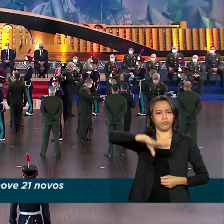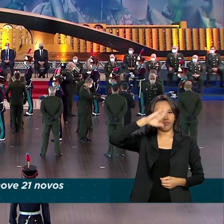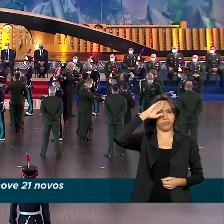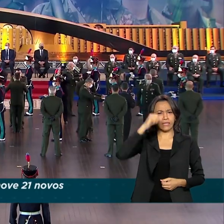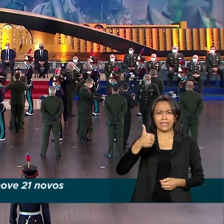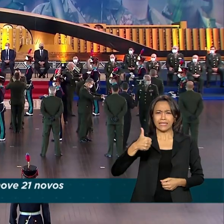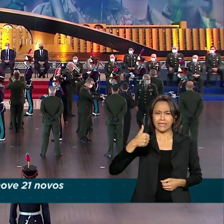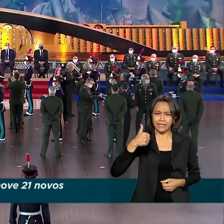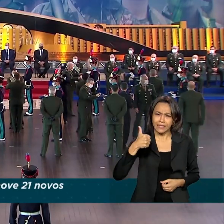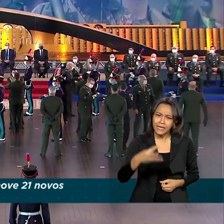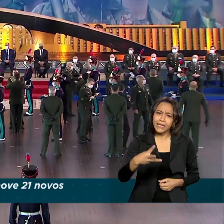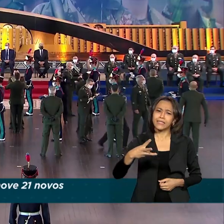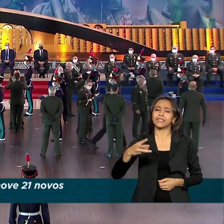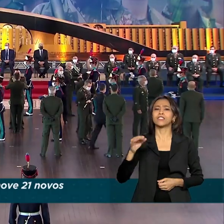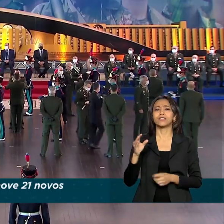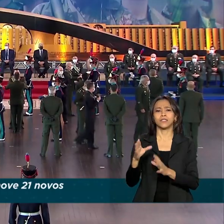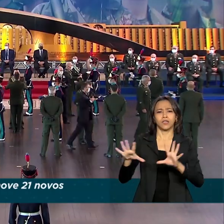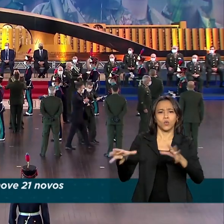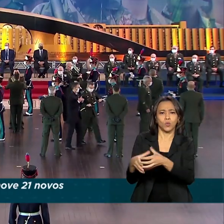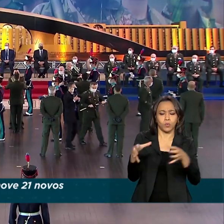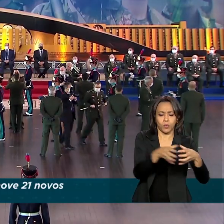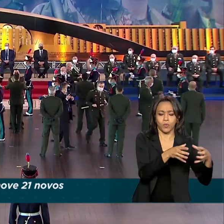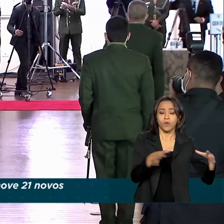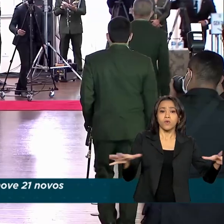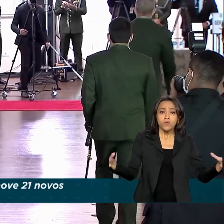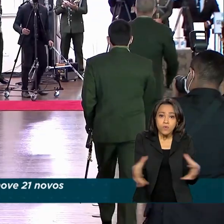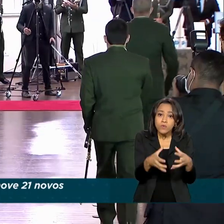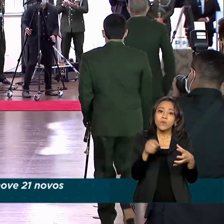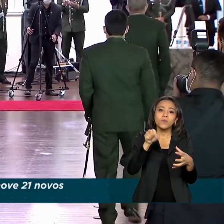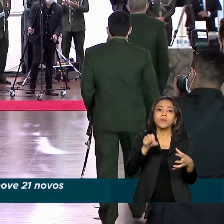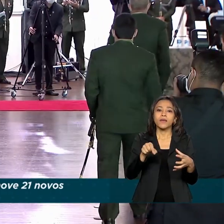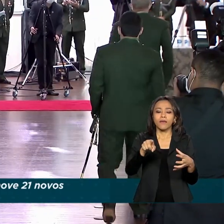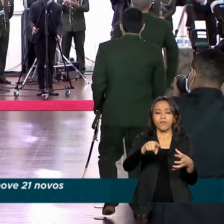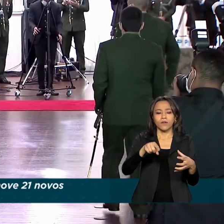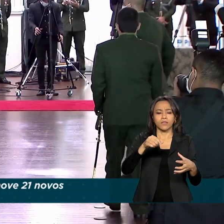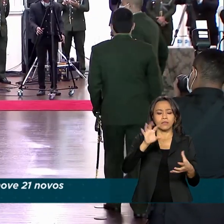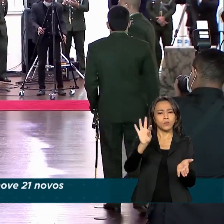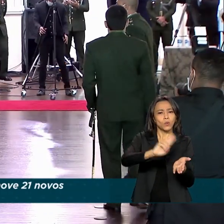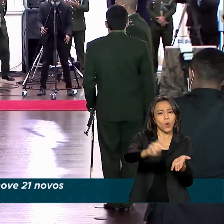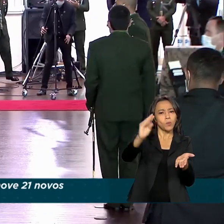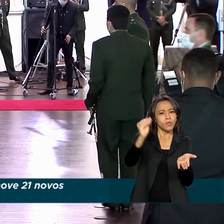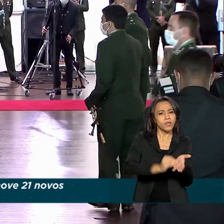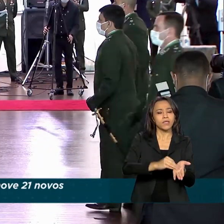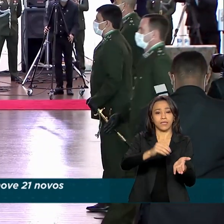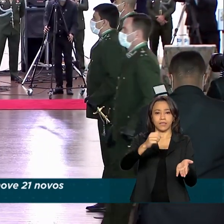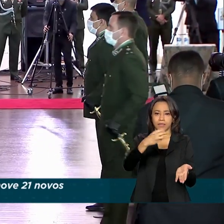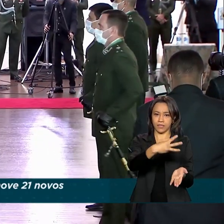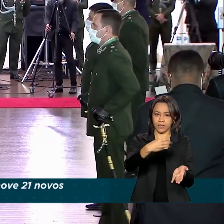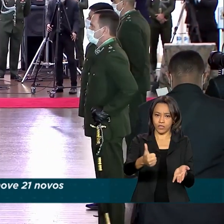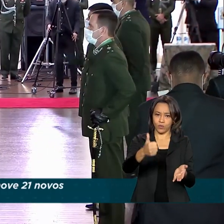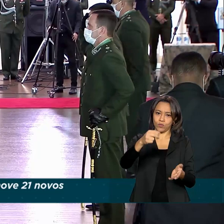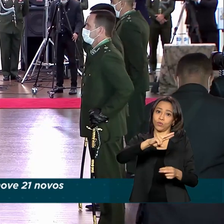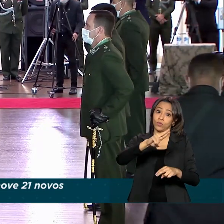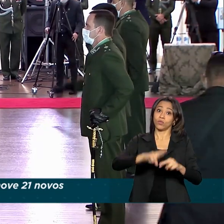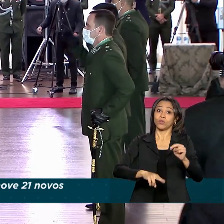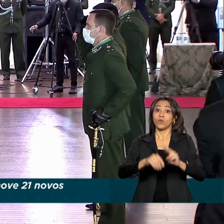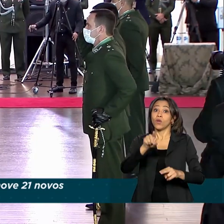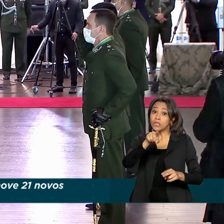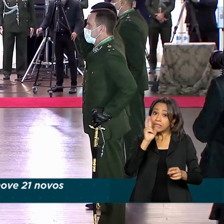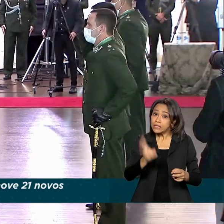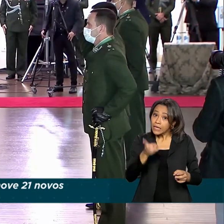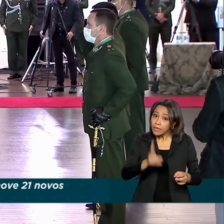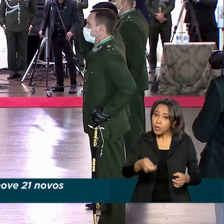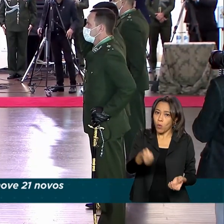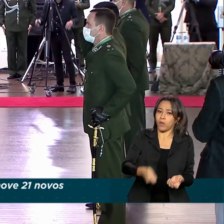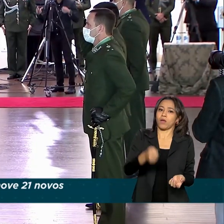treze generais de brigada. Eles tiveram seus nomes oficializados no dia 31 de julho. Todos os anos, é obrigatória a renovação de um